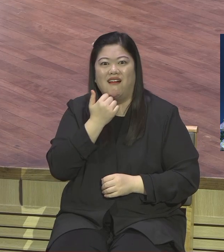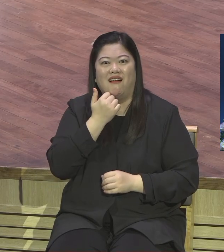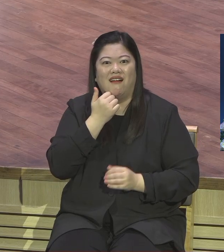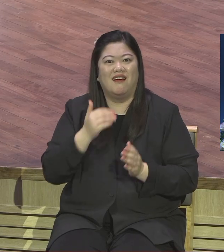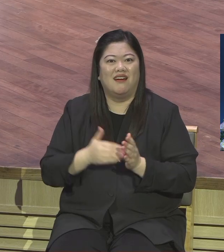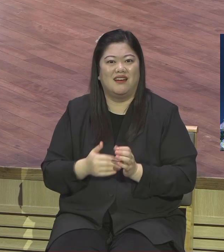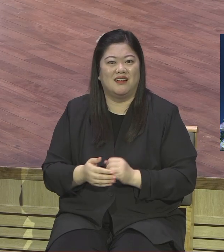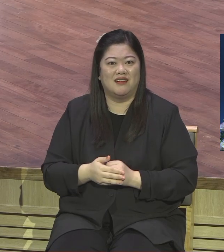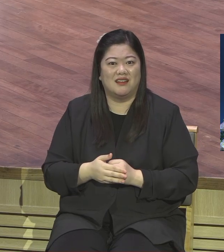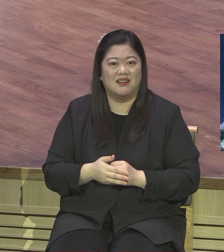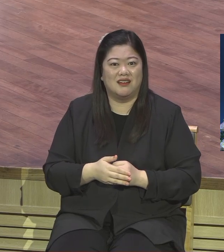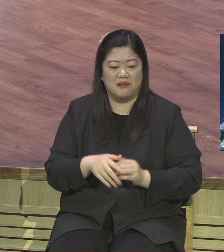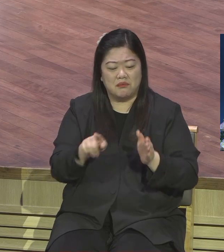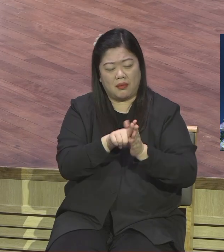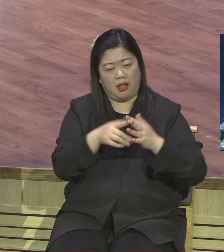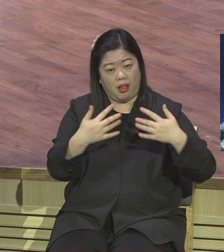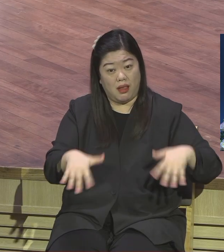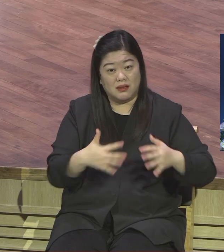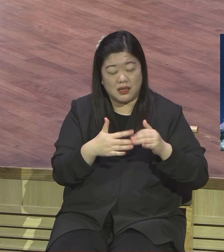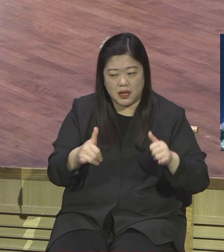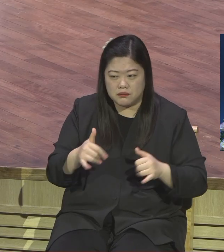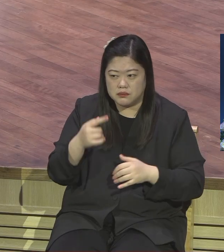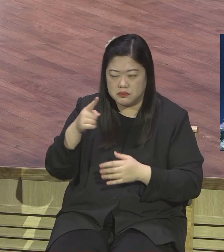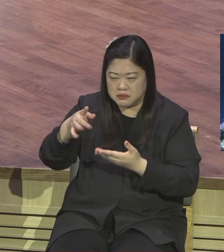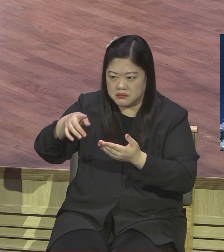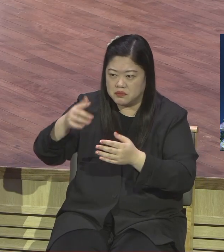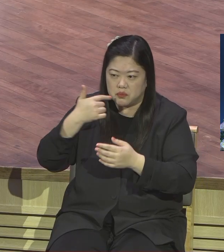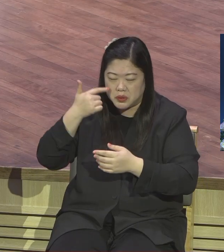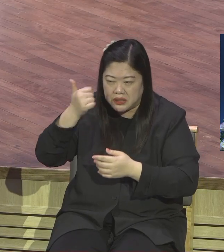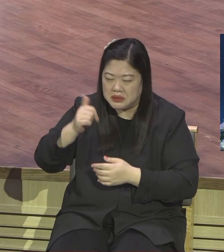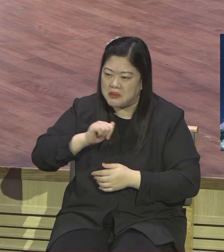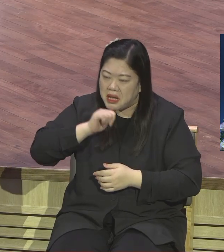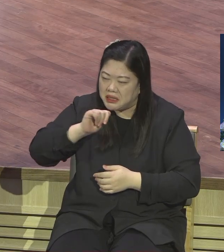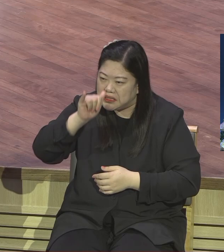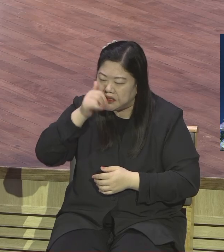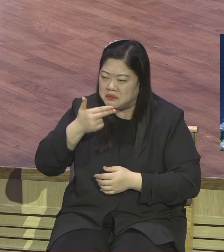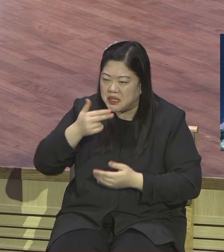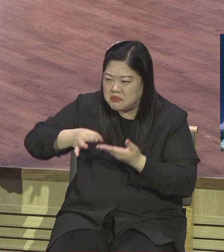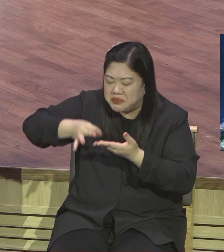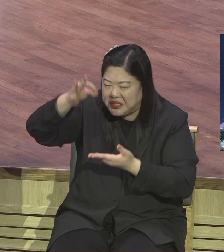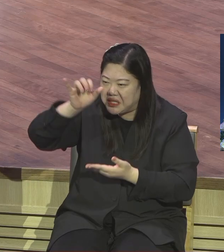교회를 그거 가지고 그렇게 본질은 아닙니다